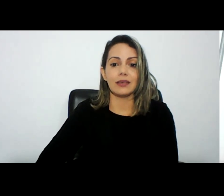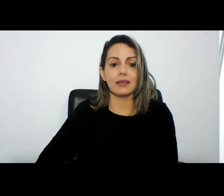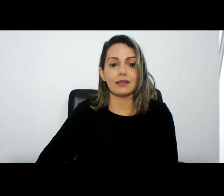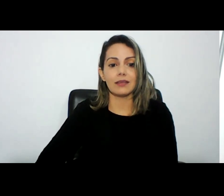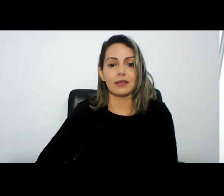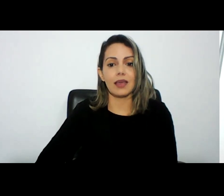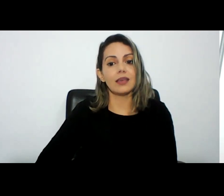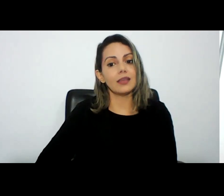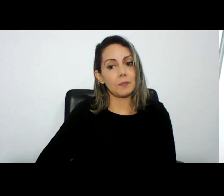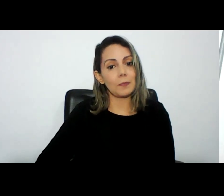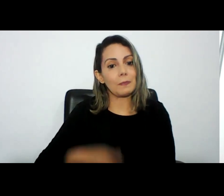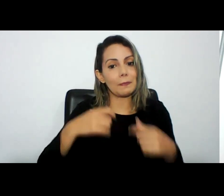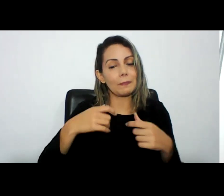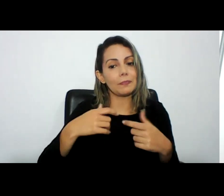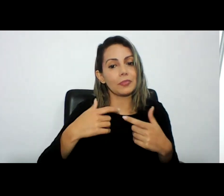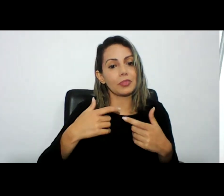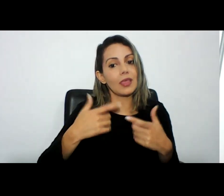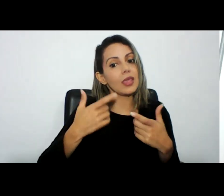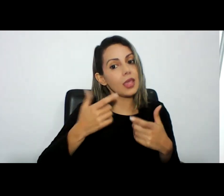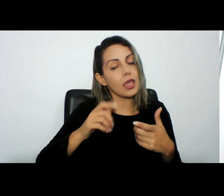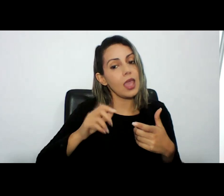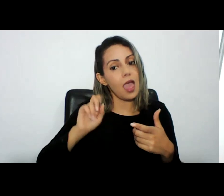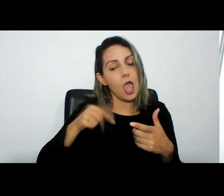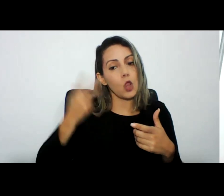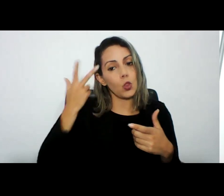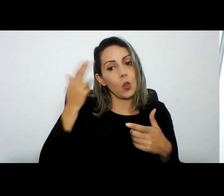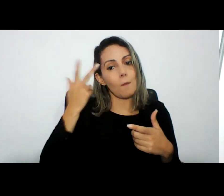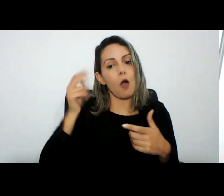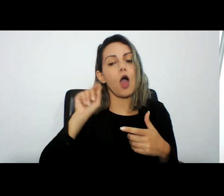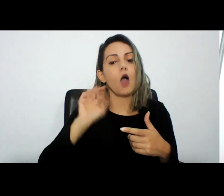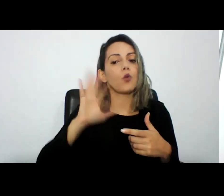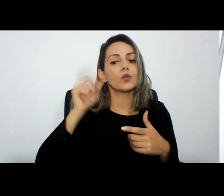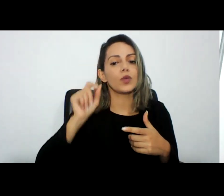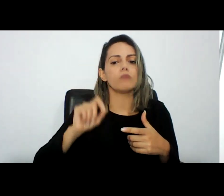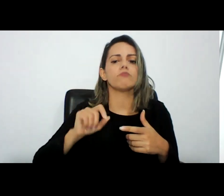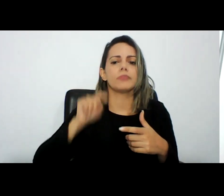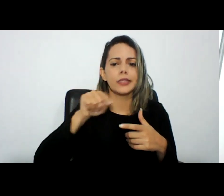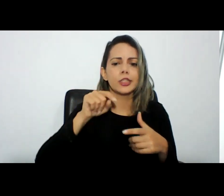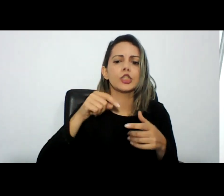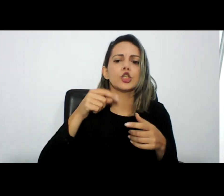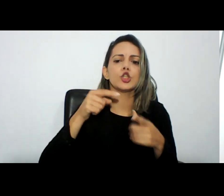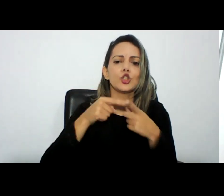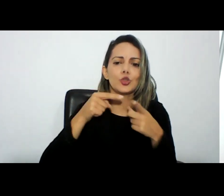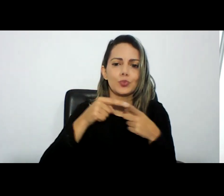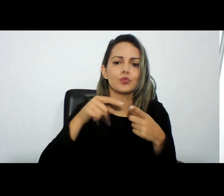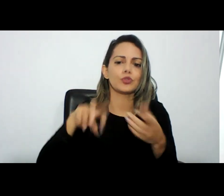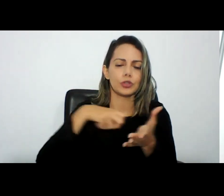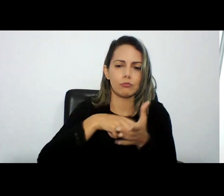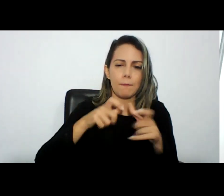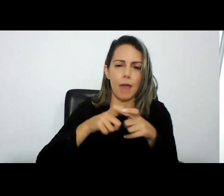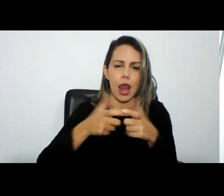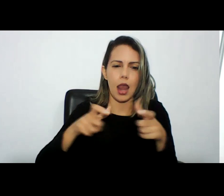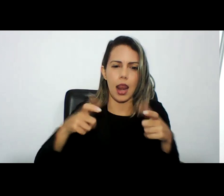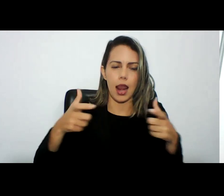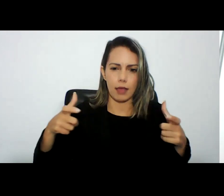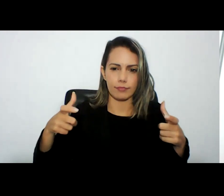e a tendência é cada vez aumentar e por esse motivo o legislador ele foi